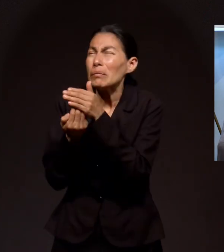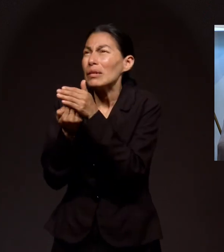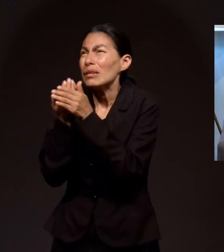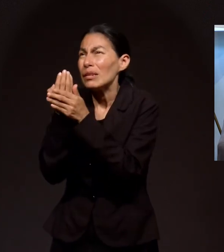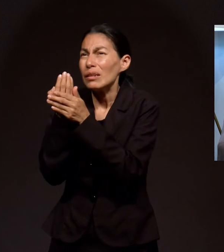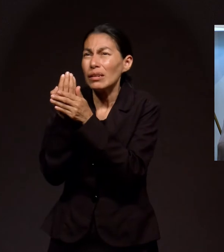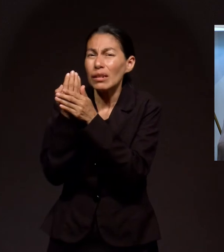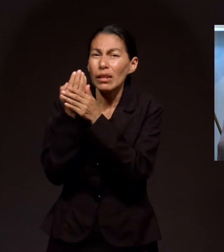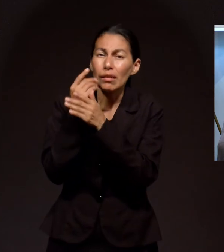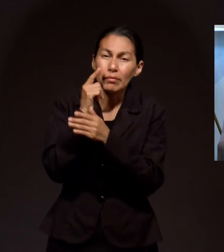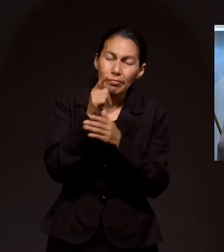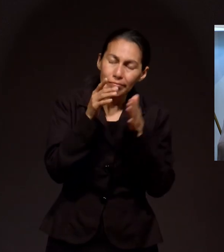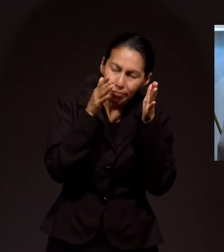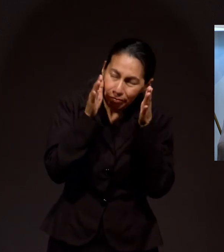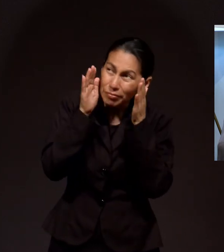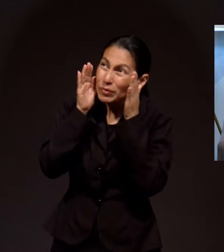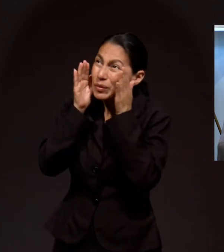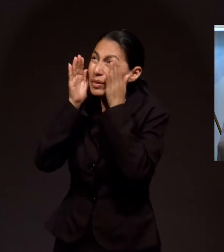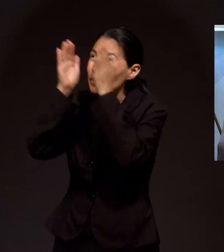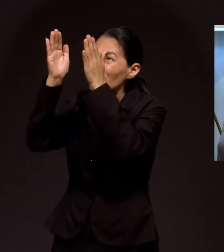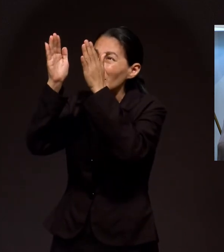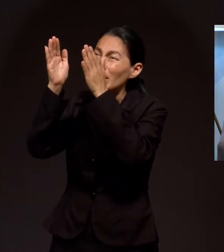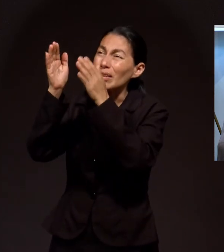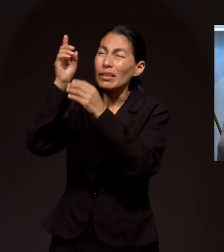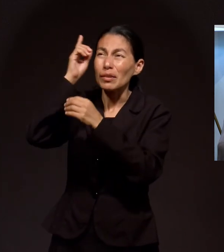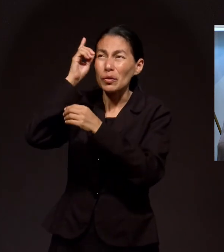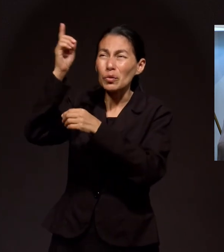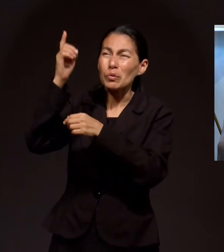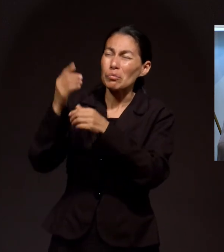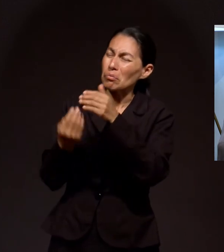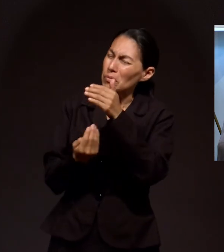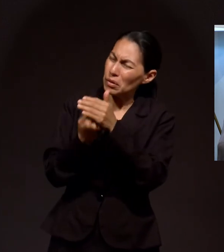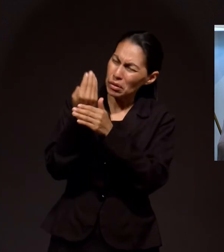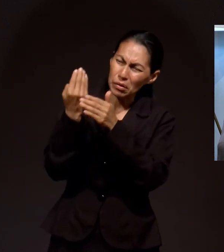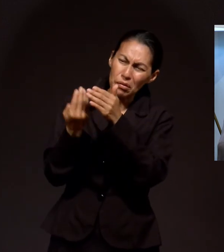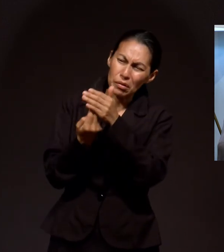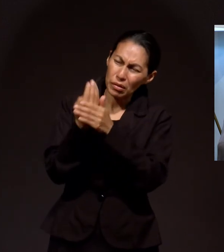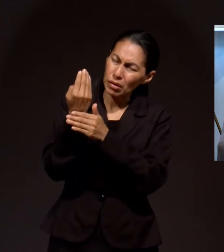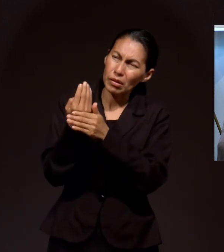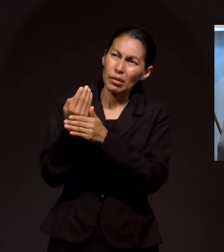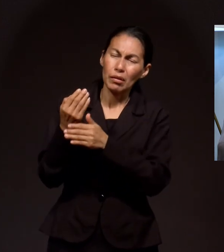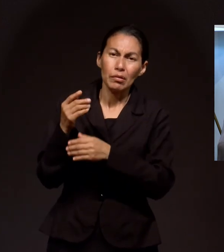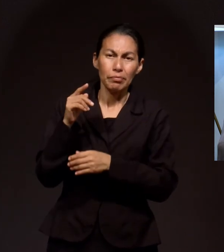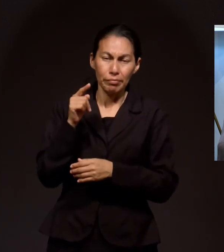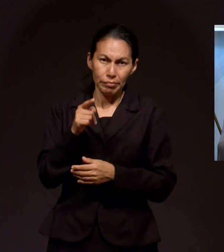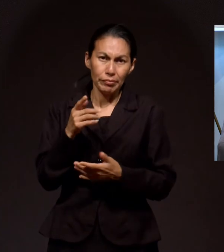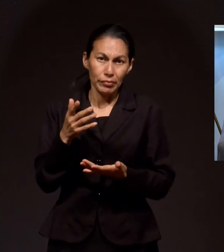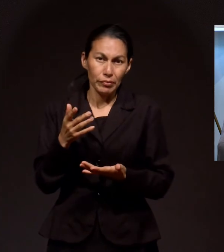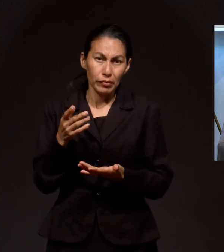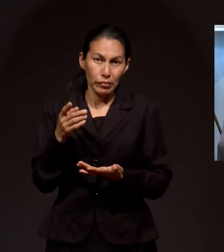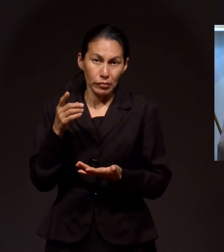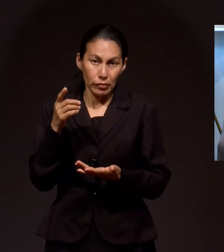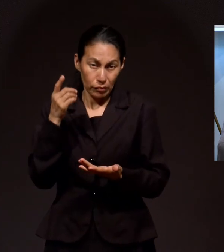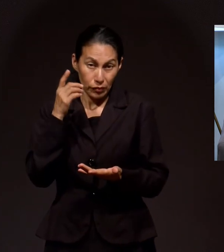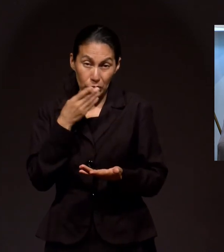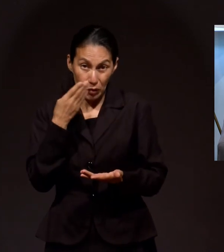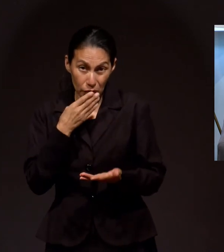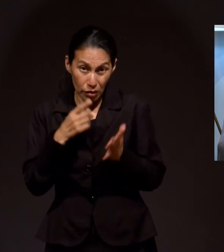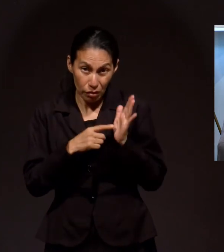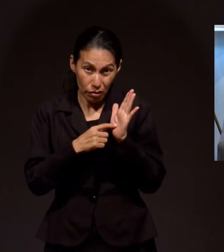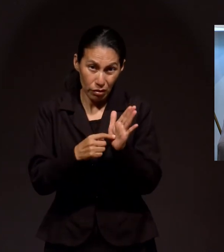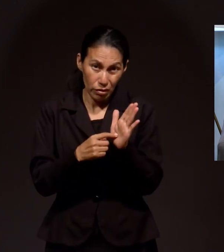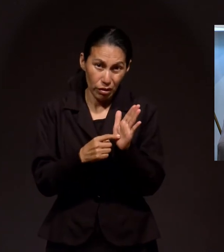es consagra, conságrate a Dios todas las mañanas. Dijo alguien muy importante.